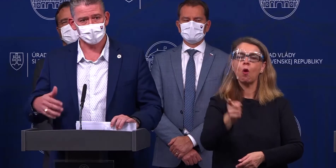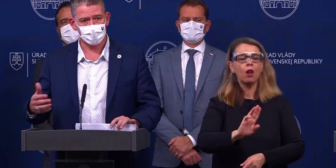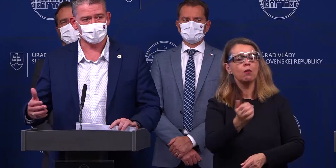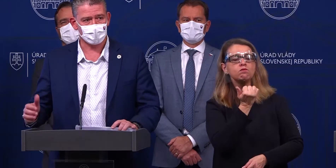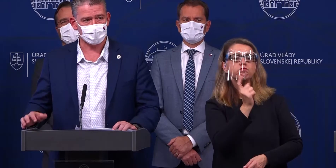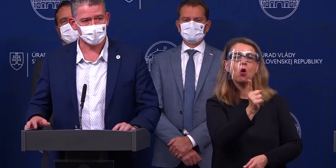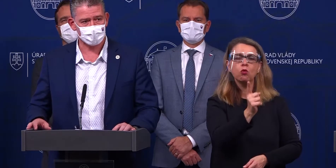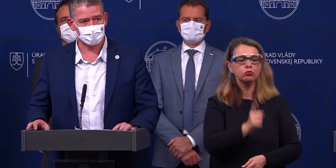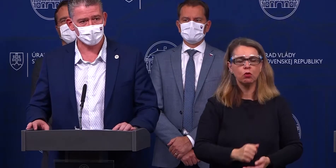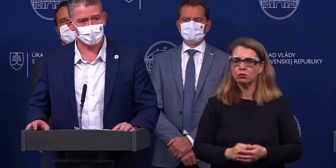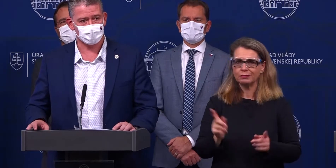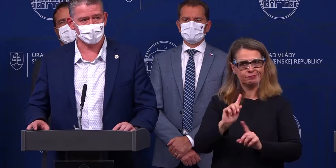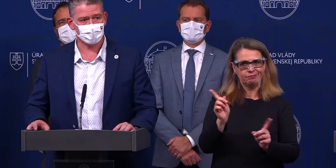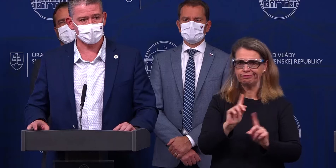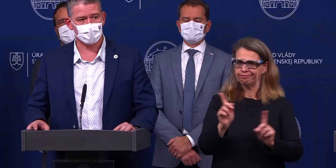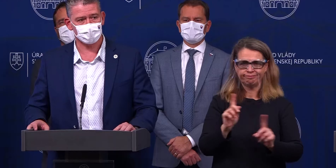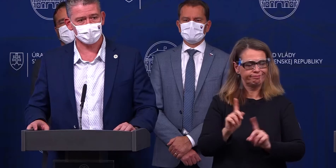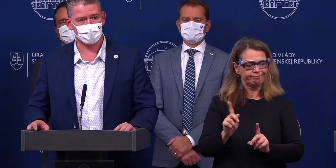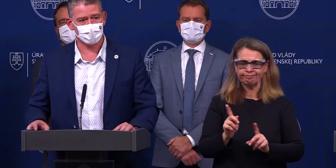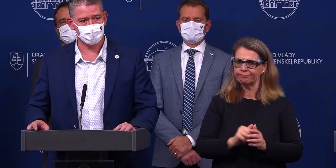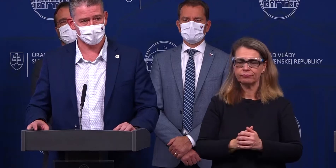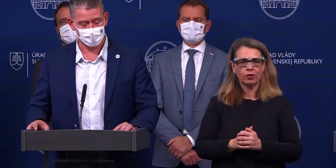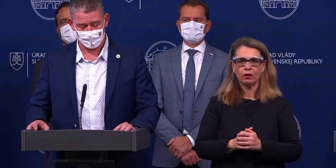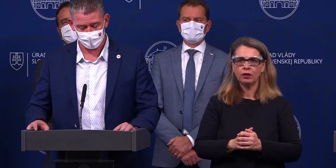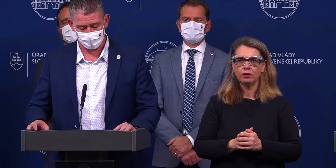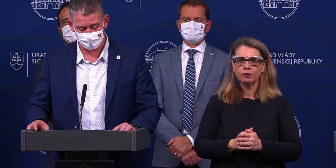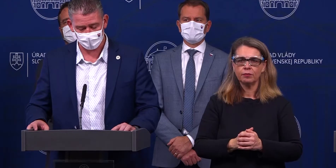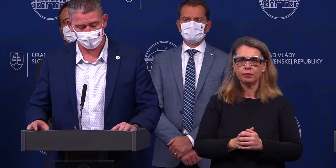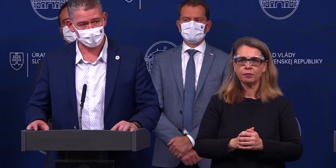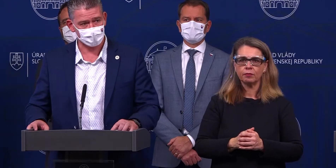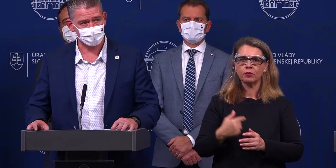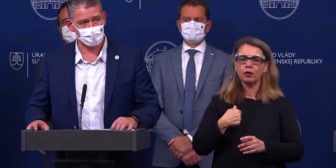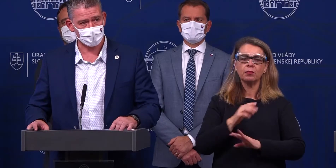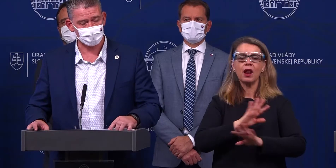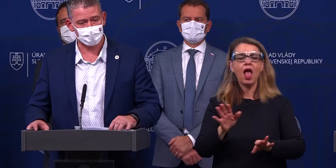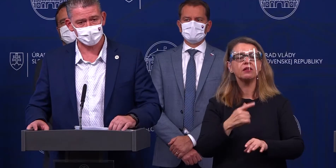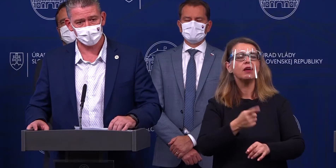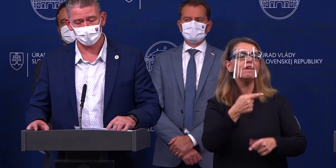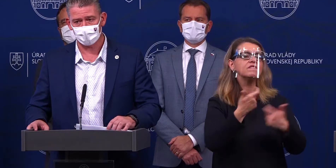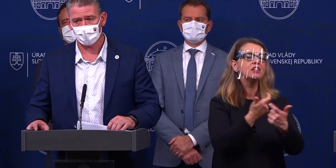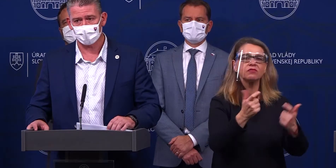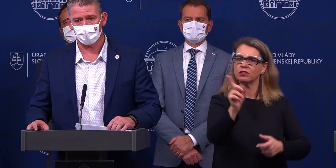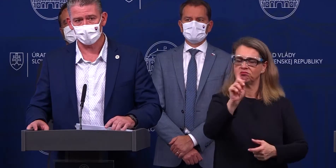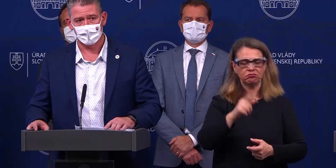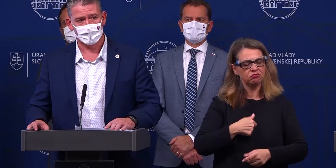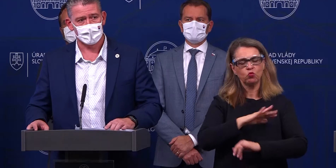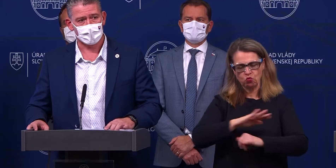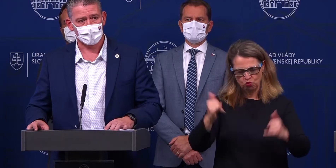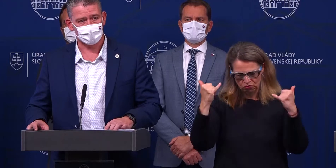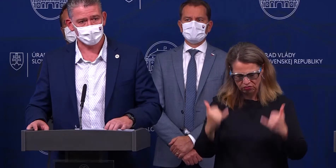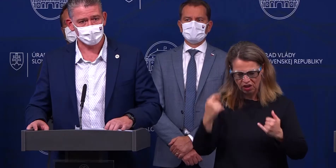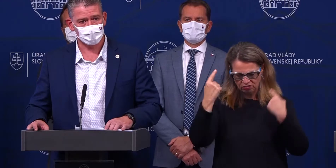kontrola nebude len štýlom upozorňovania a to, že budeme pôsobiť preventívne, ale naozaj sme prikročili aj k tomu,